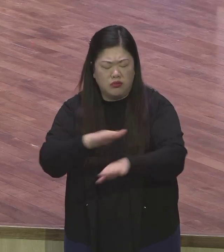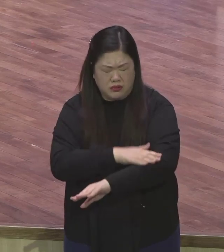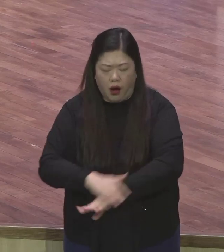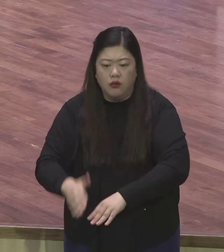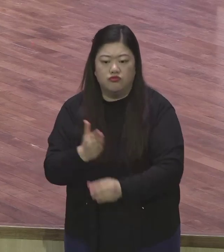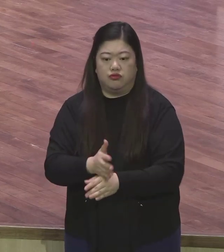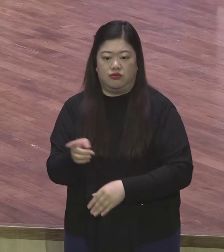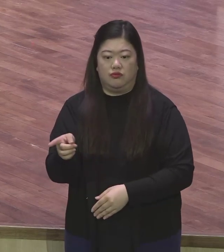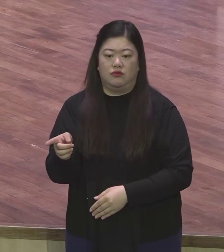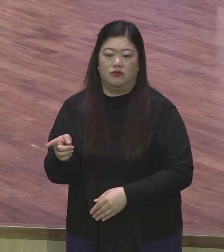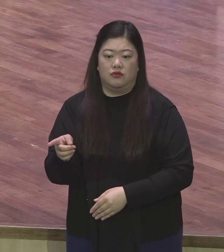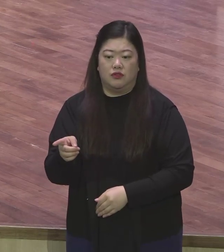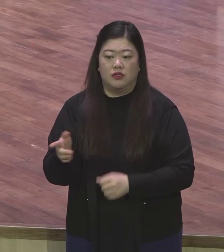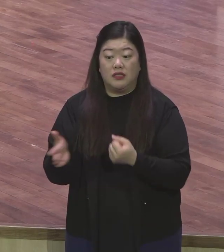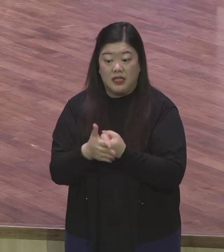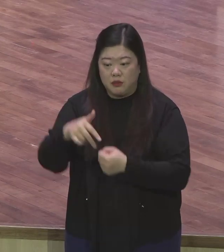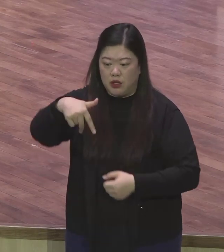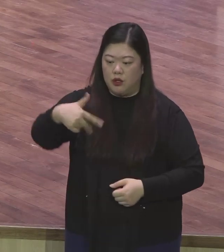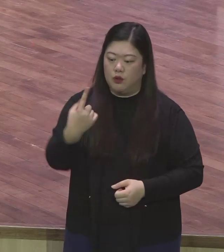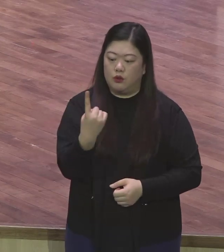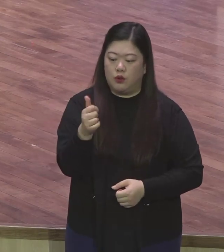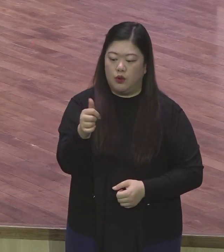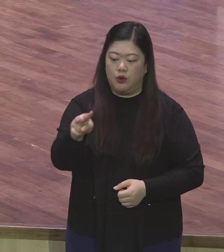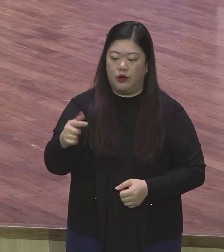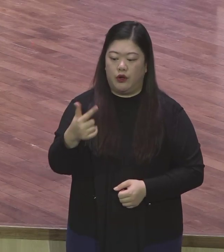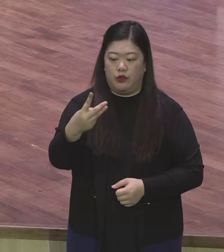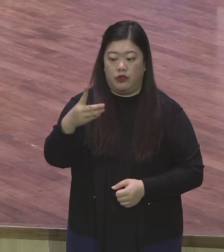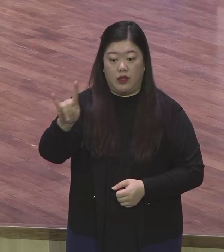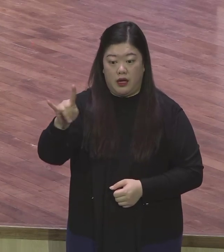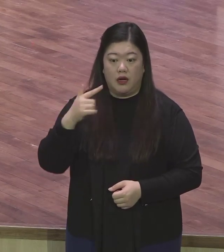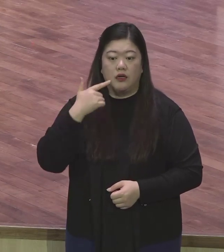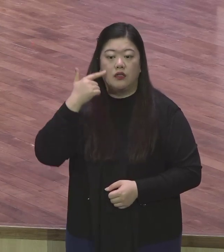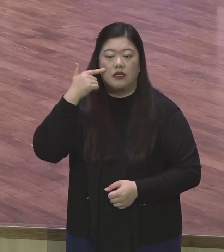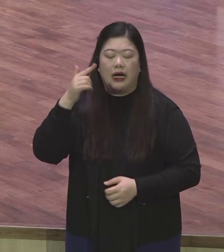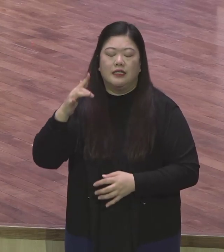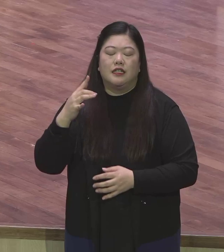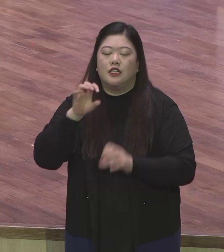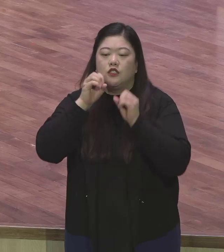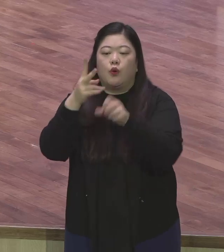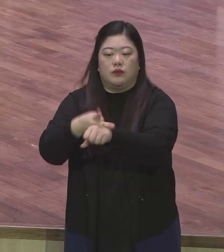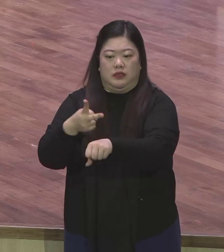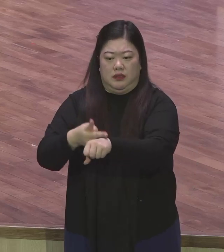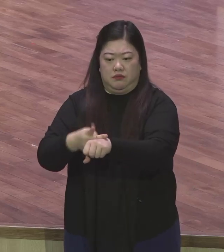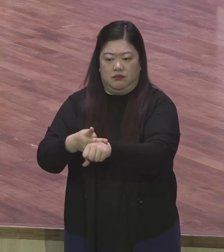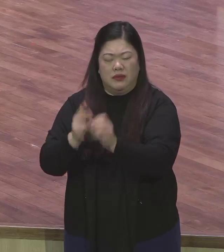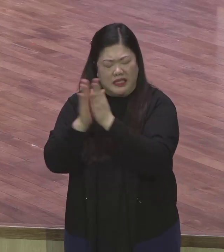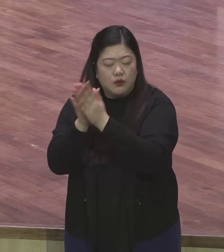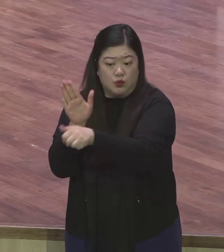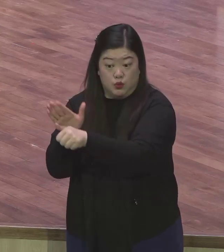이것 통해서 보험이 확산되게 하여 조합사사 기도를 구체적으로 해야 돼요 우리의 모든 성도들